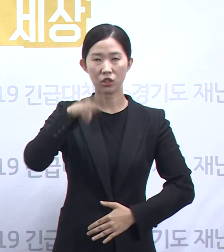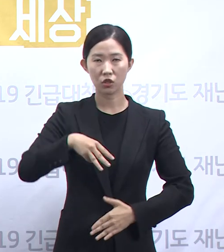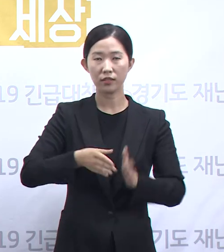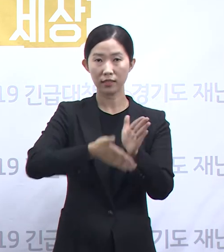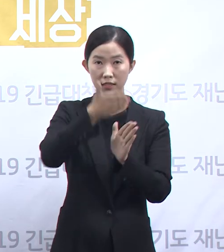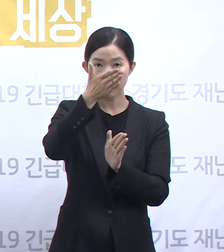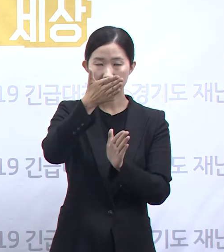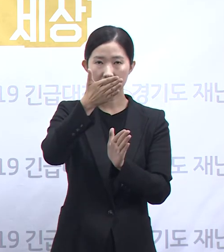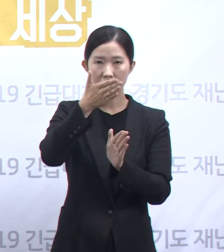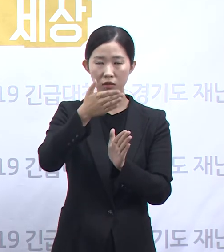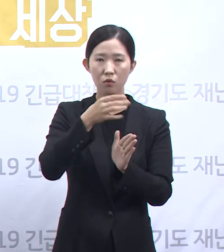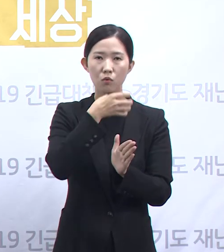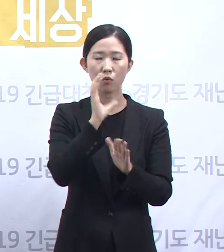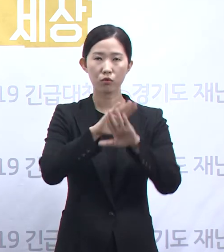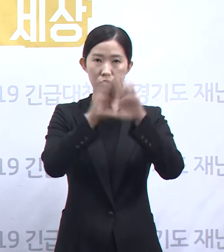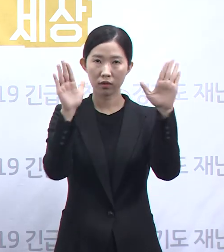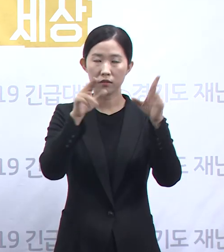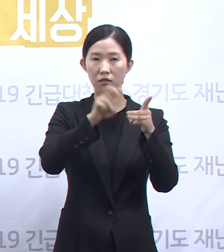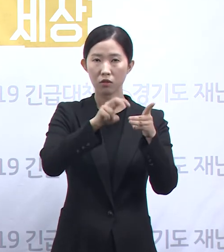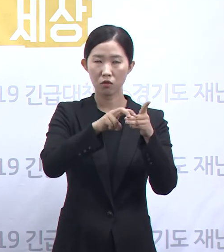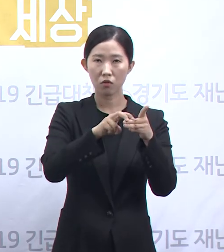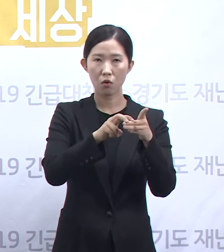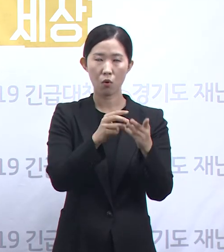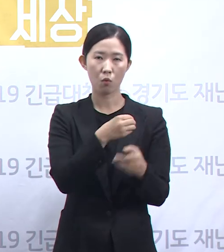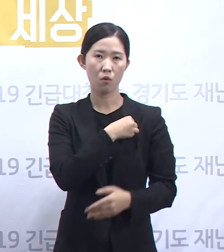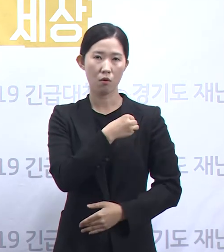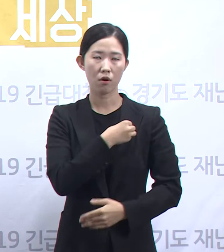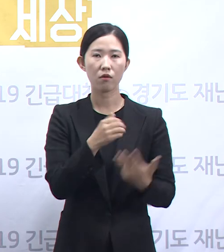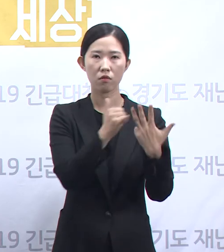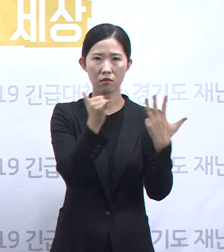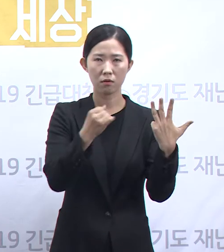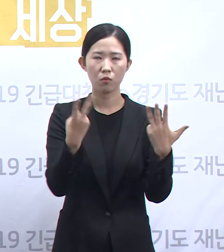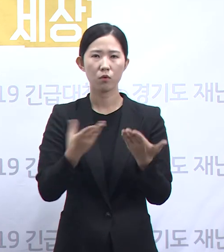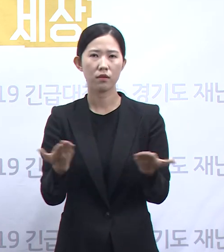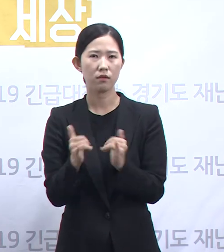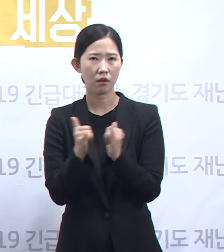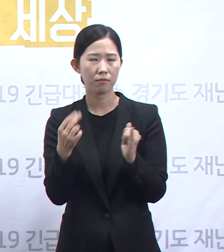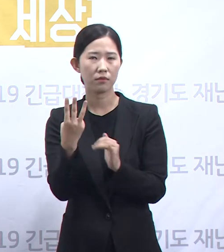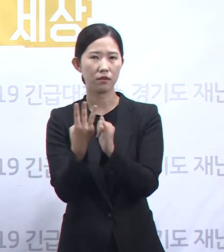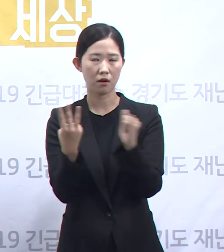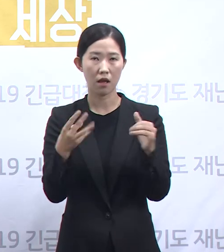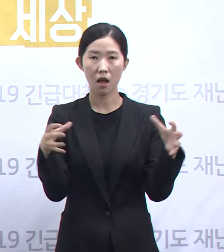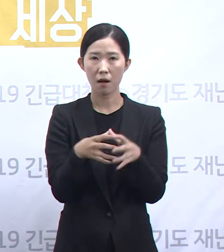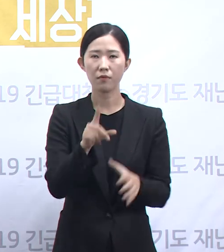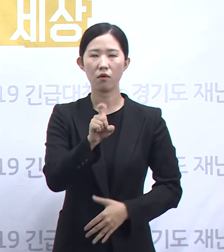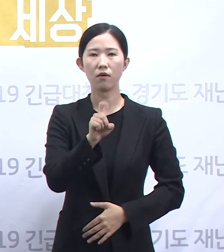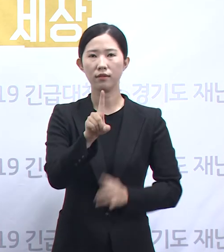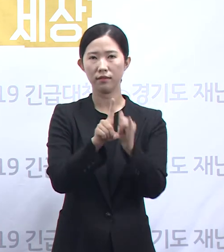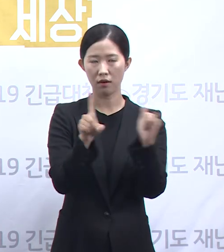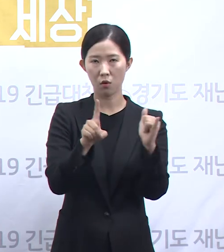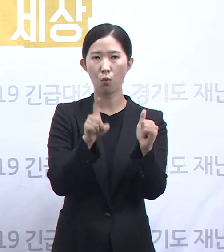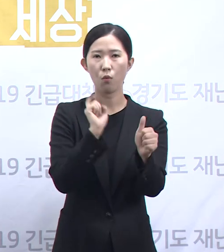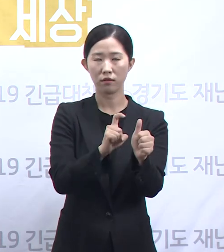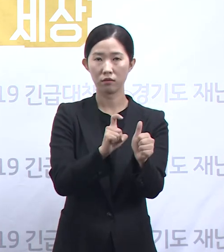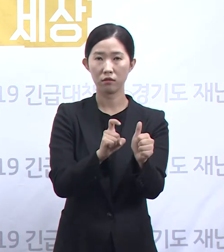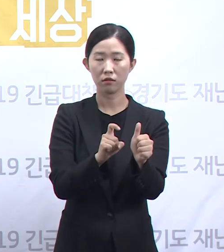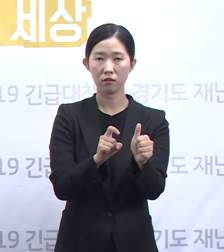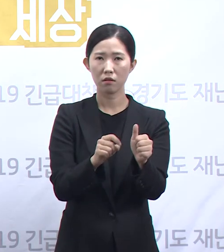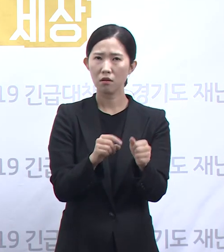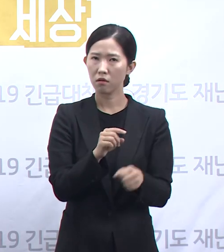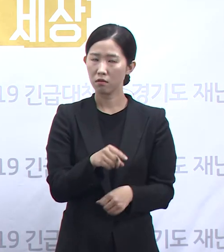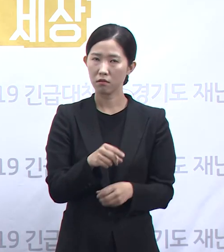8명과 직원 3명 등 총 11명이 확진 확진을 받았습니다. 해당 센터의 이용자 1명이 지난 9일